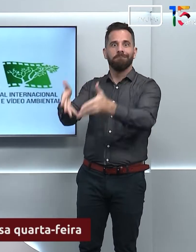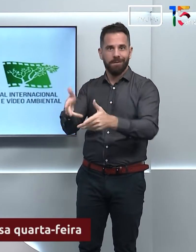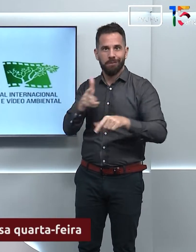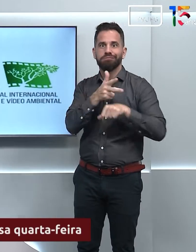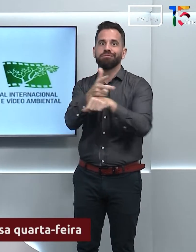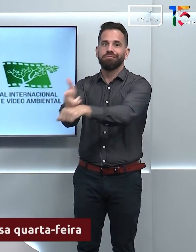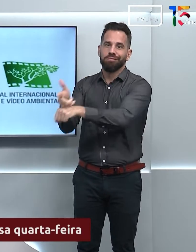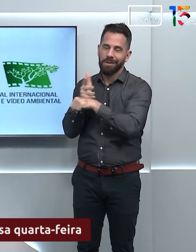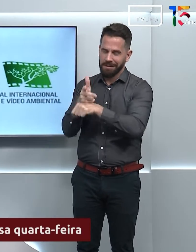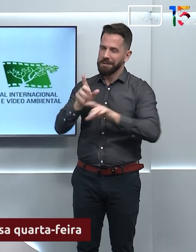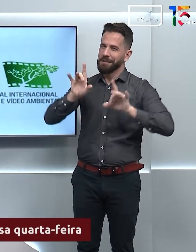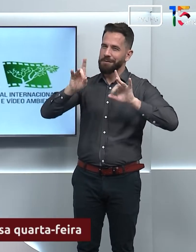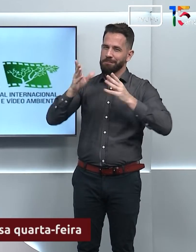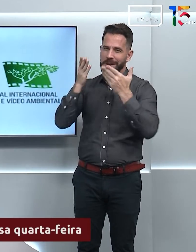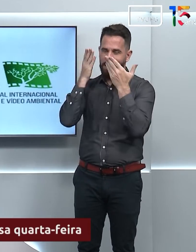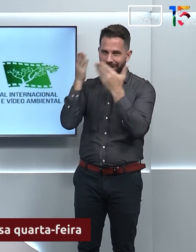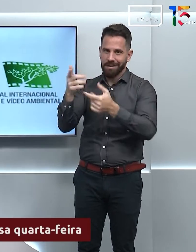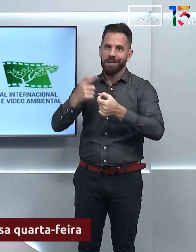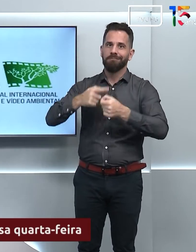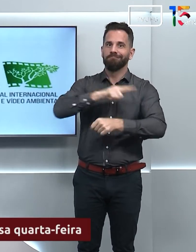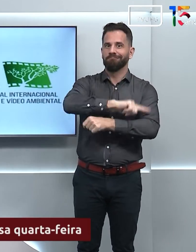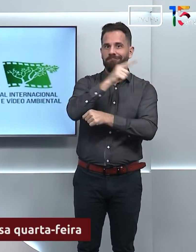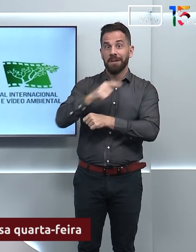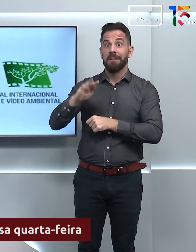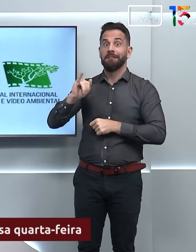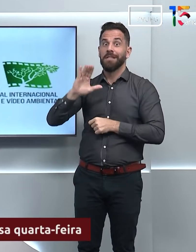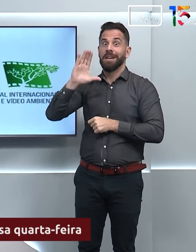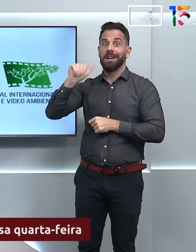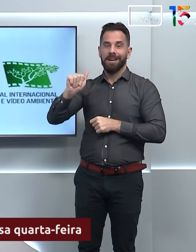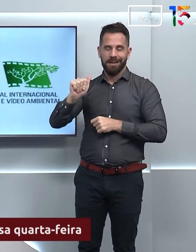a nossa programação especial durante o FICA 2024.